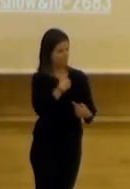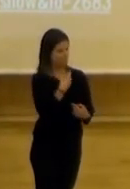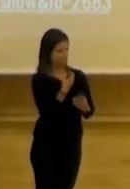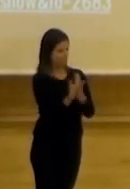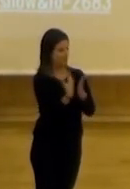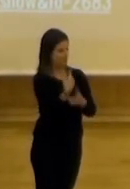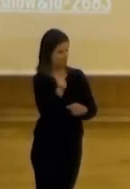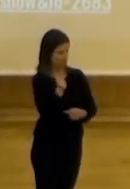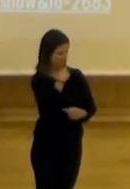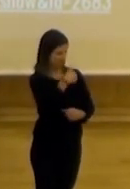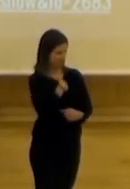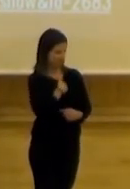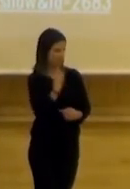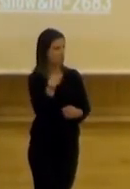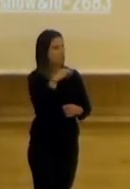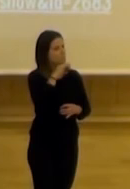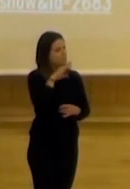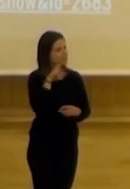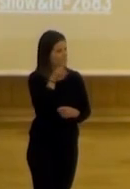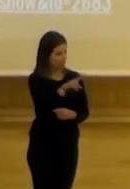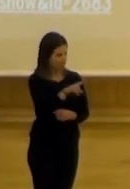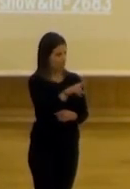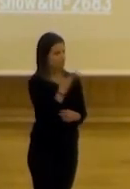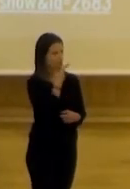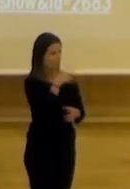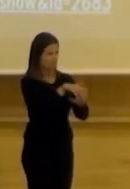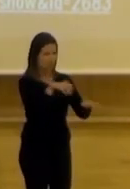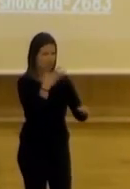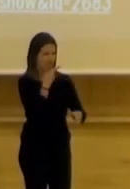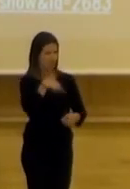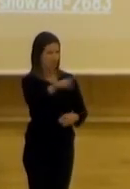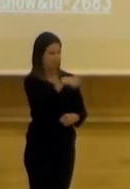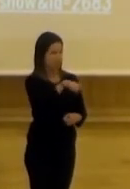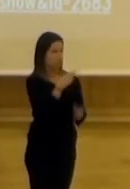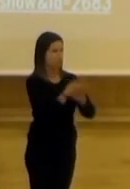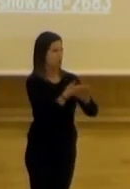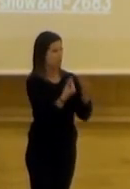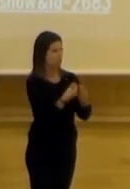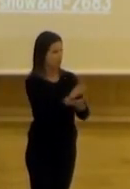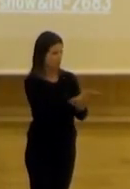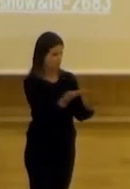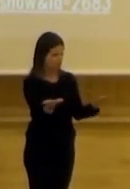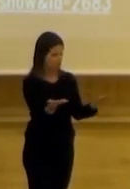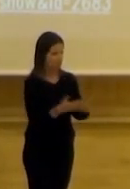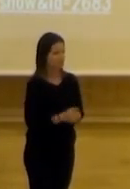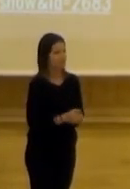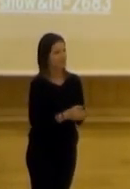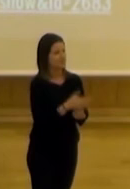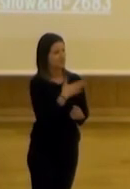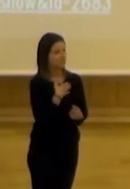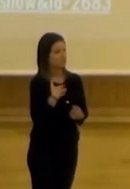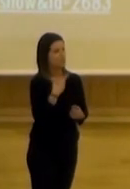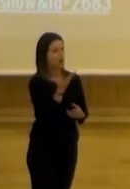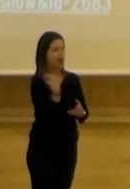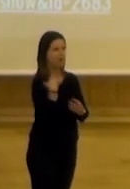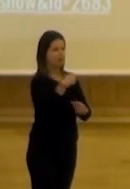la cual me alegro de ver como os conozco a la mayoría o hablo con confianza iba a hablar